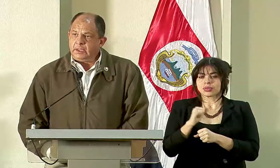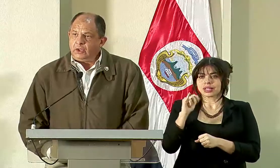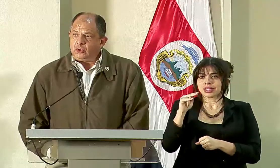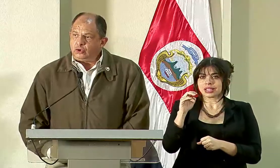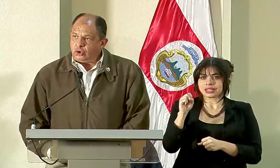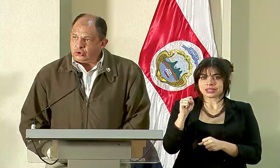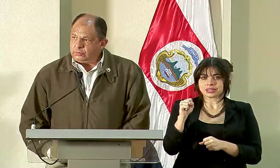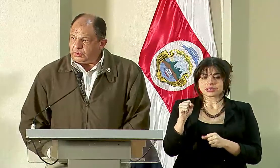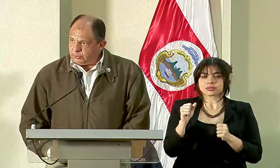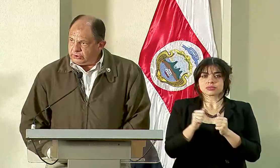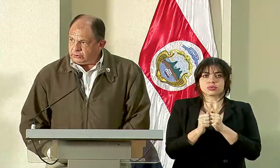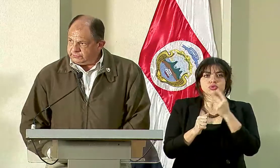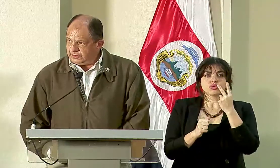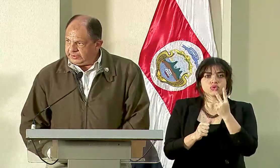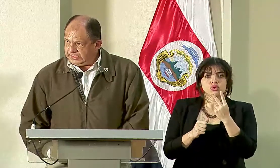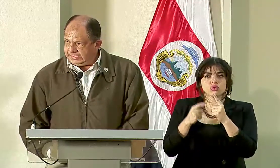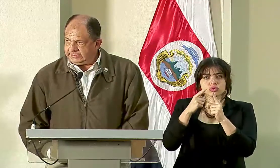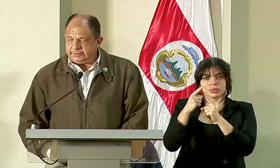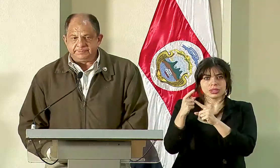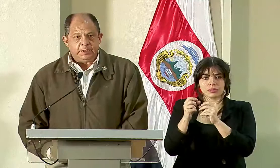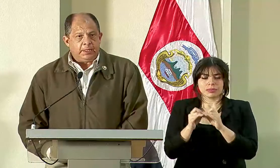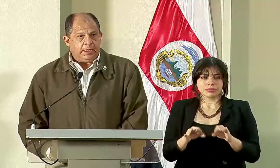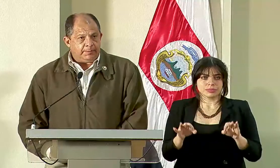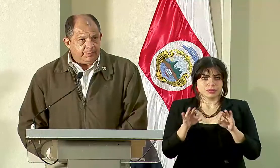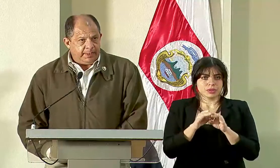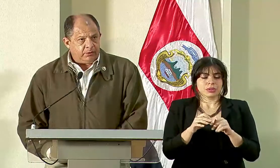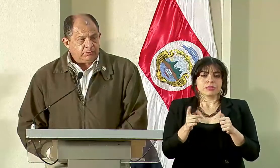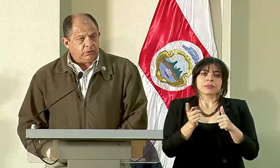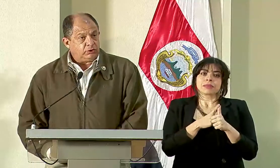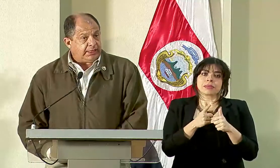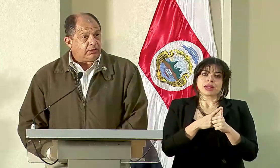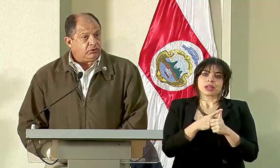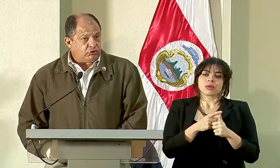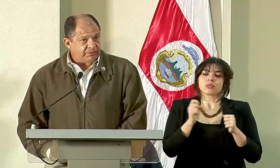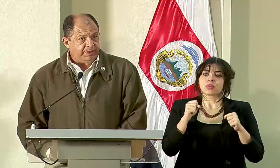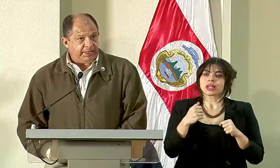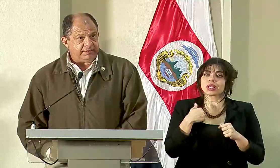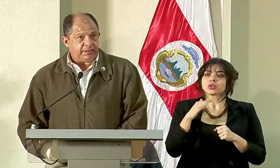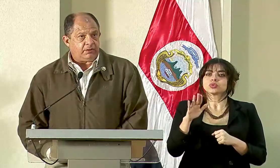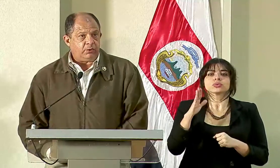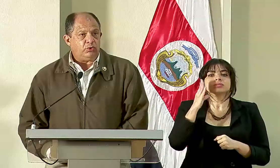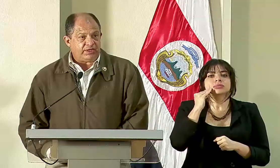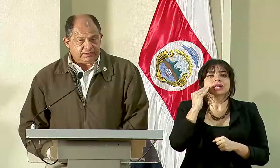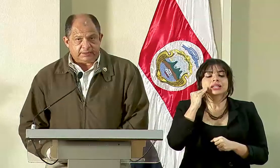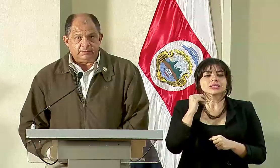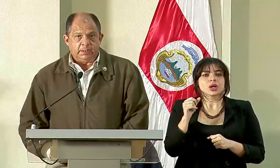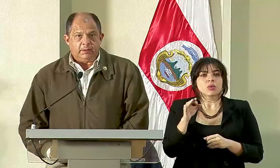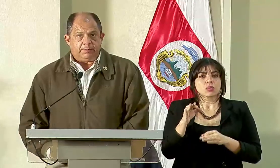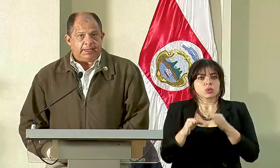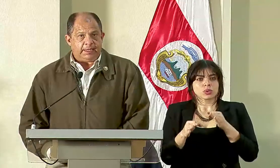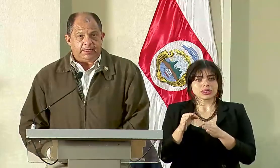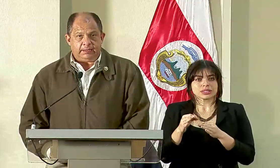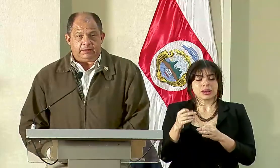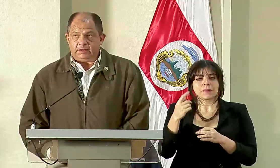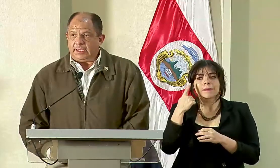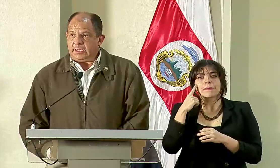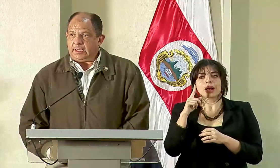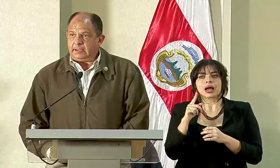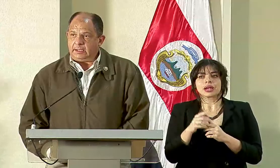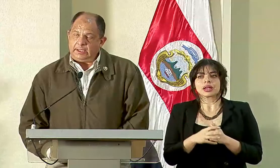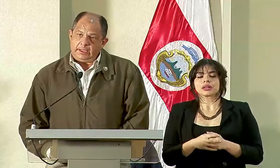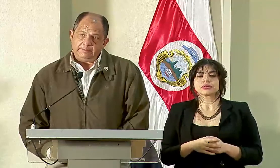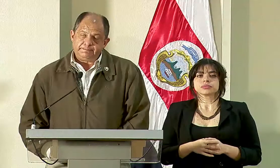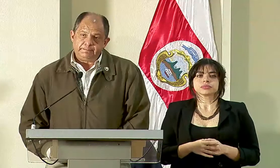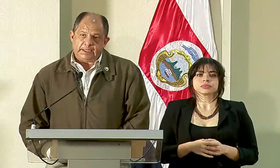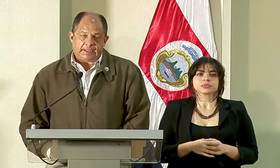INSS con dos propósitos fundamentales. El primero, contar con su experiencia como jurista para el